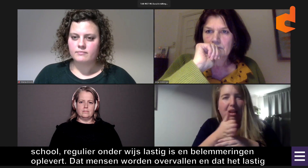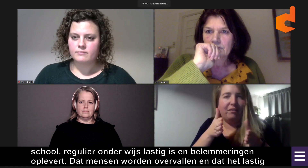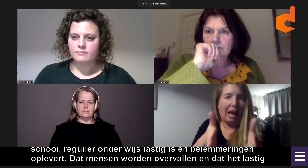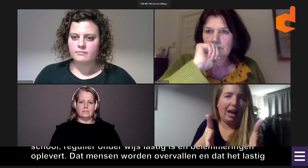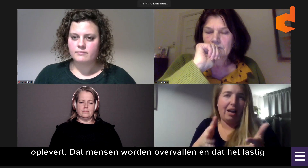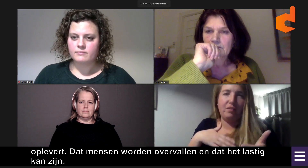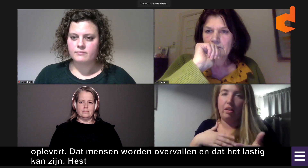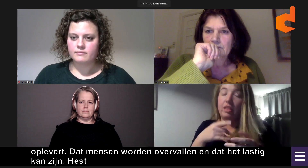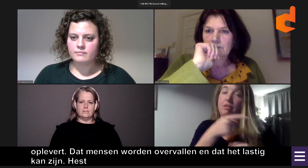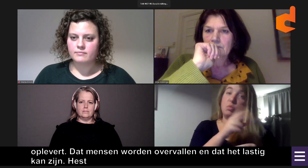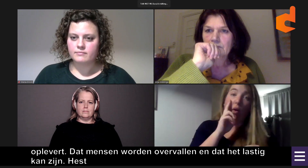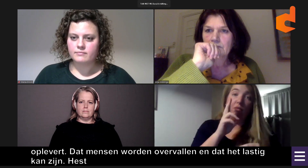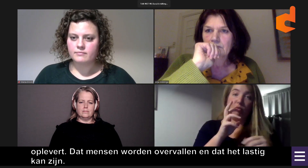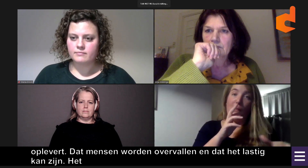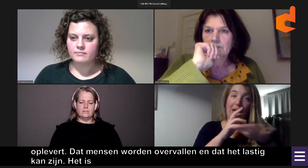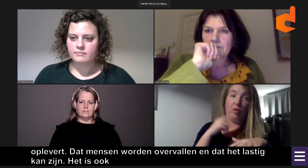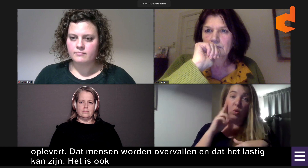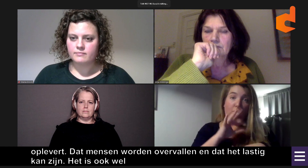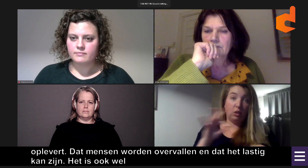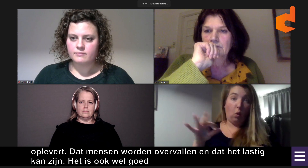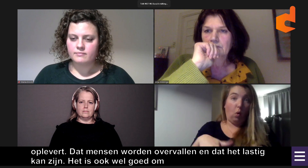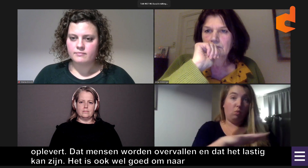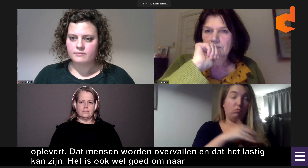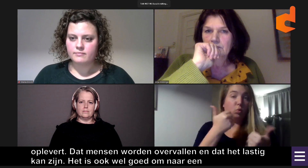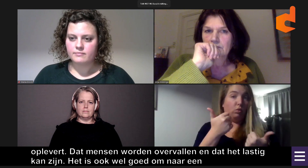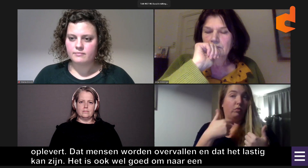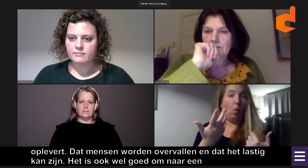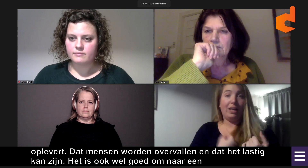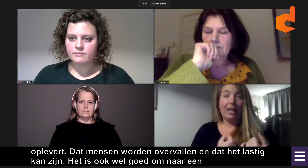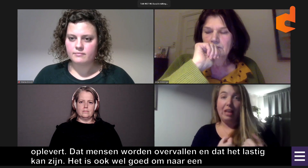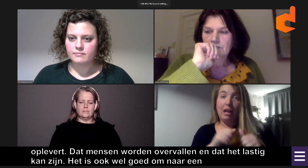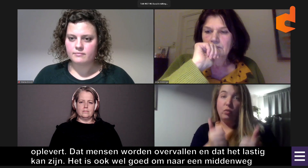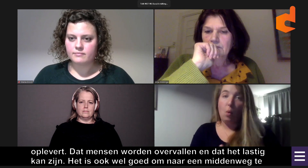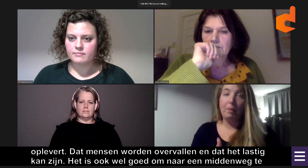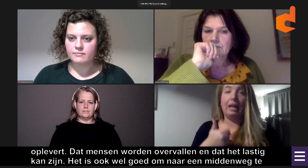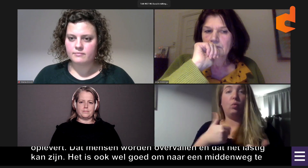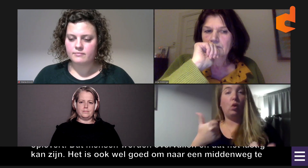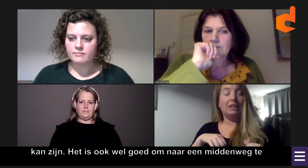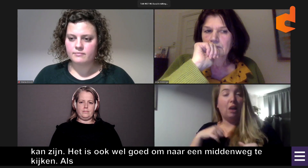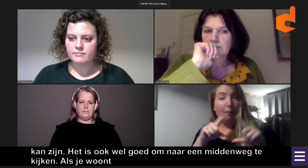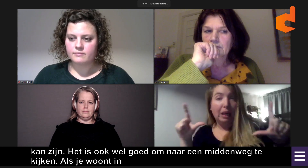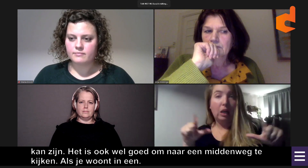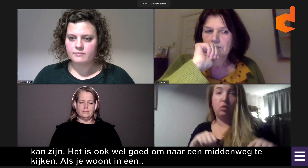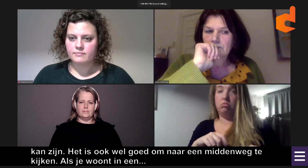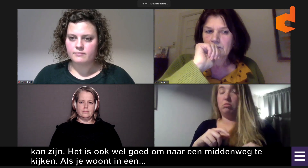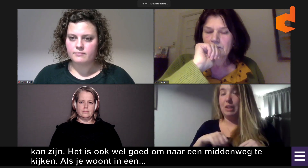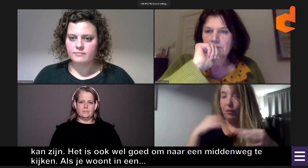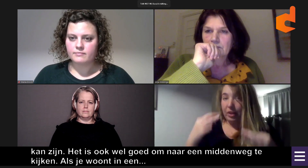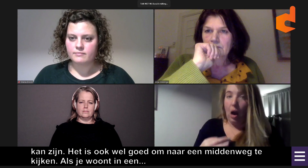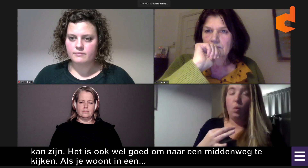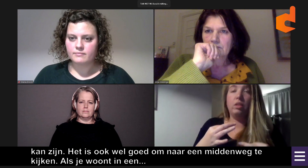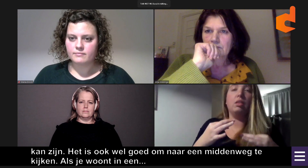Dus het is ook wel goed om naar middenweg te gaan kijken. Dus dat je als je woont in een. Als je in een dove